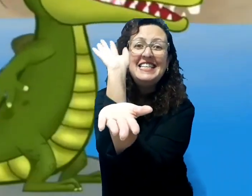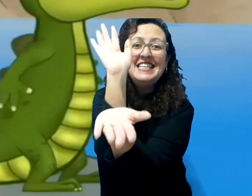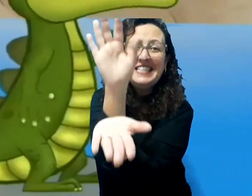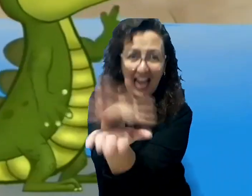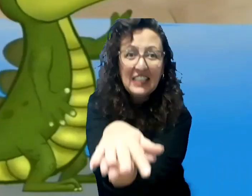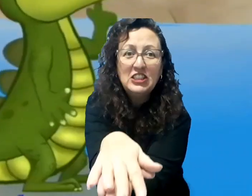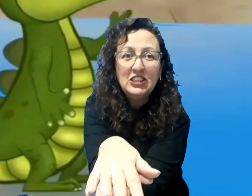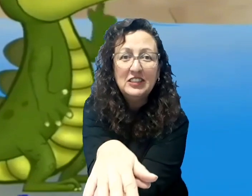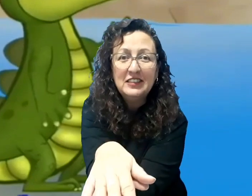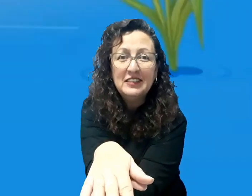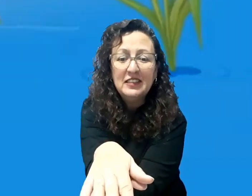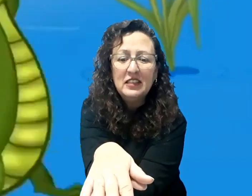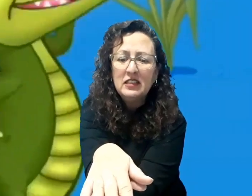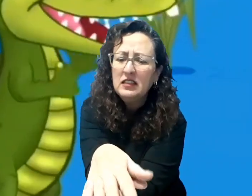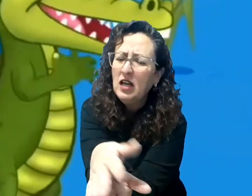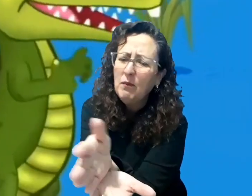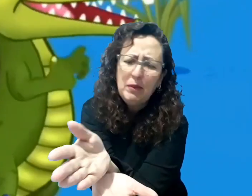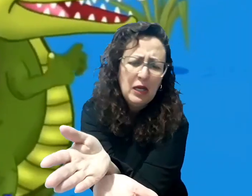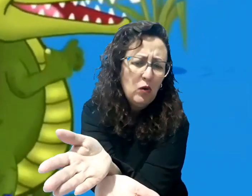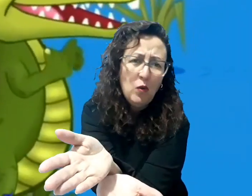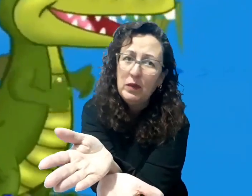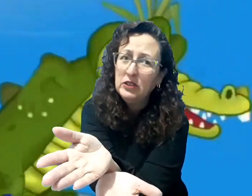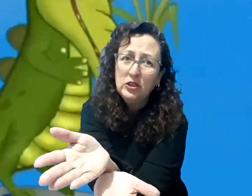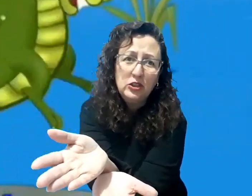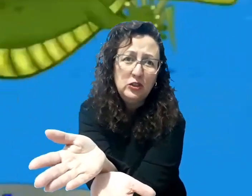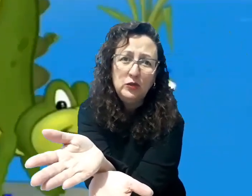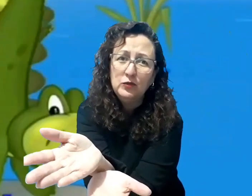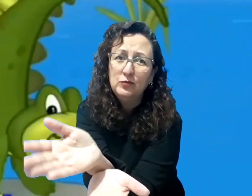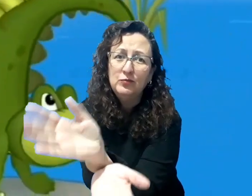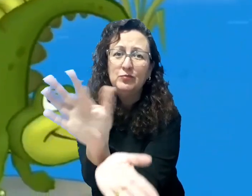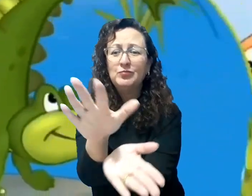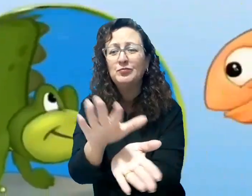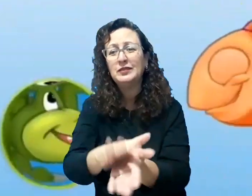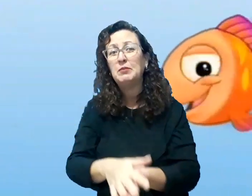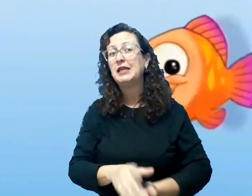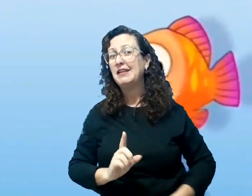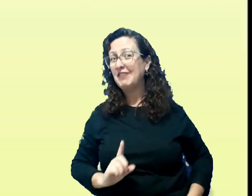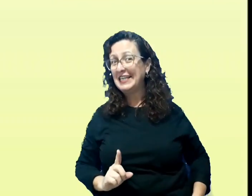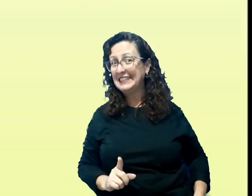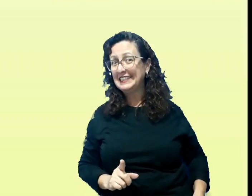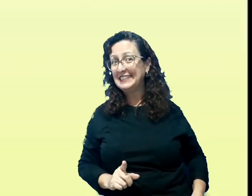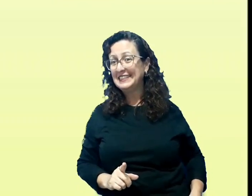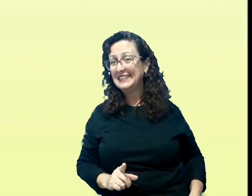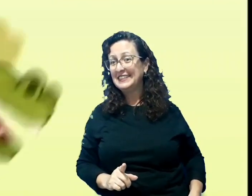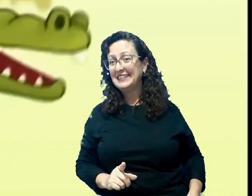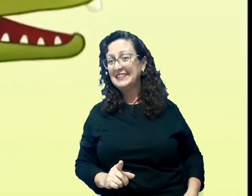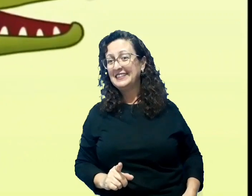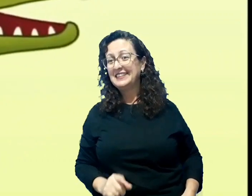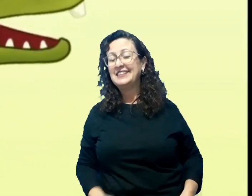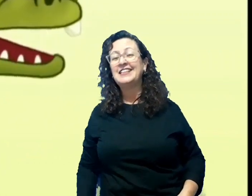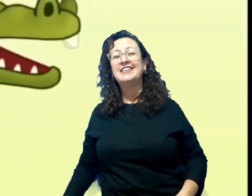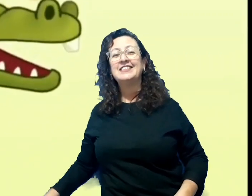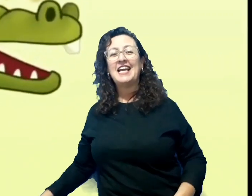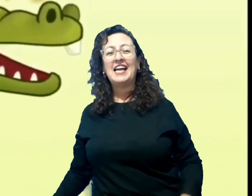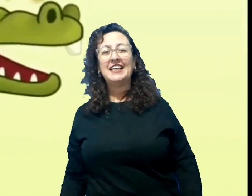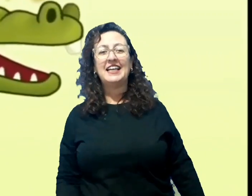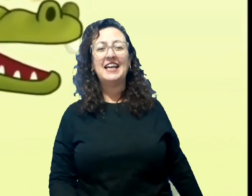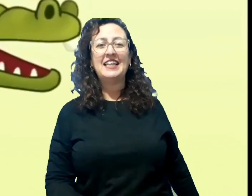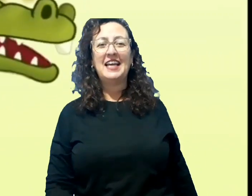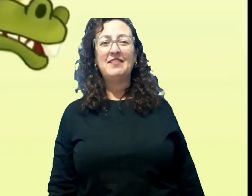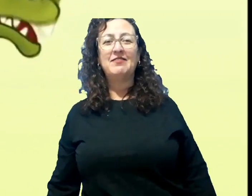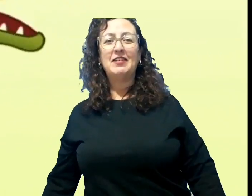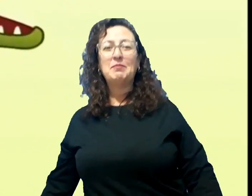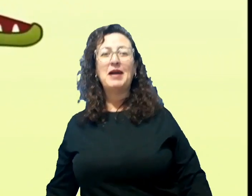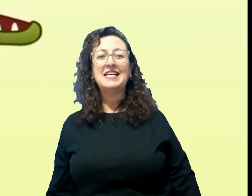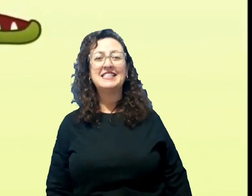e... Não pegou o peixinho. Não pegou sabe o ele fez? O